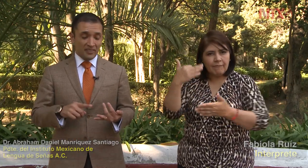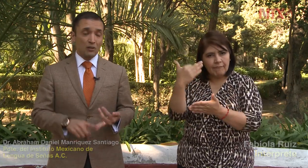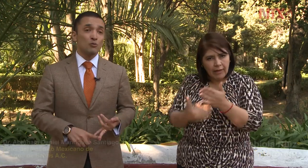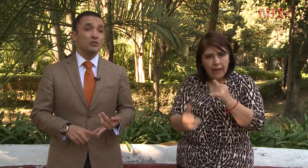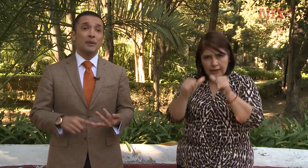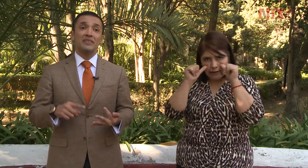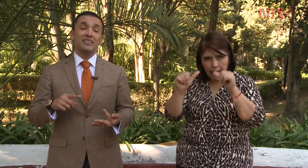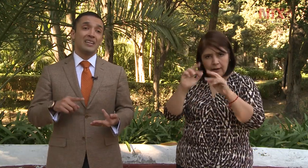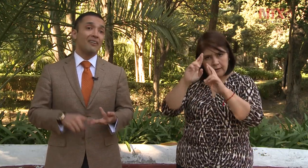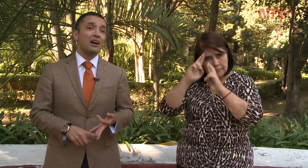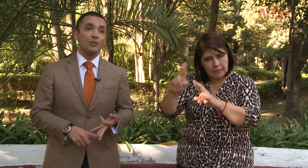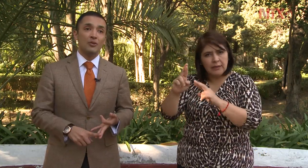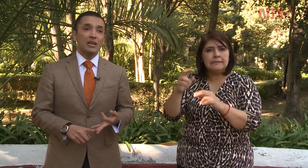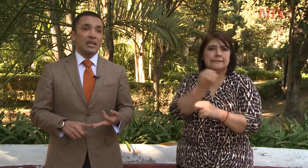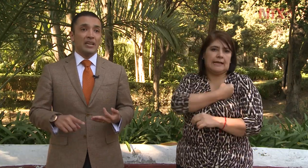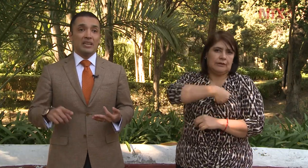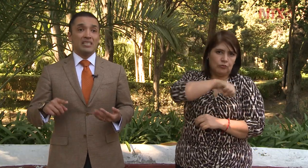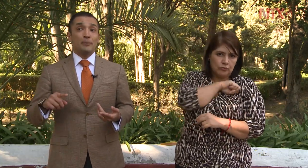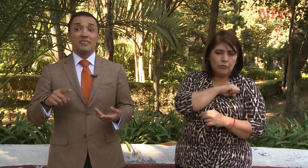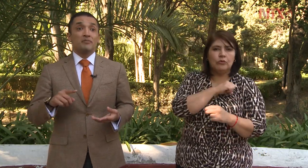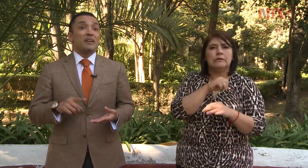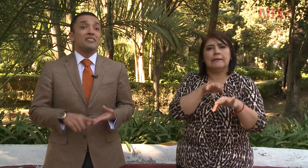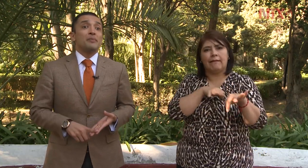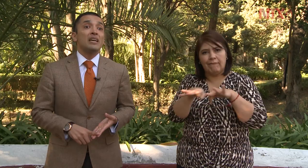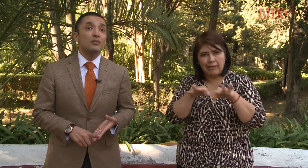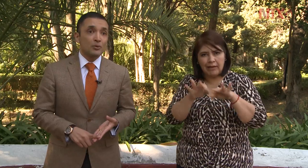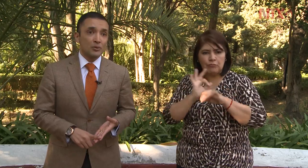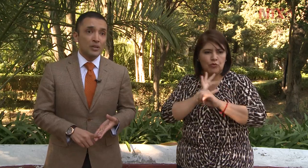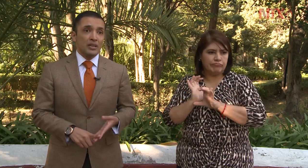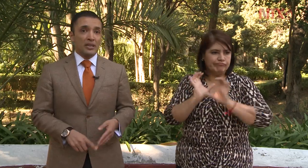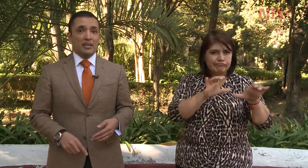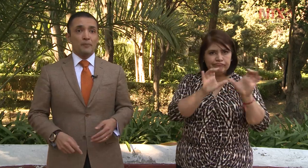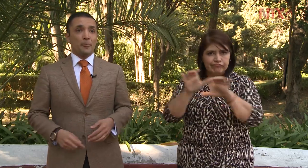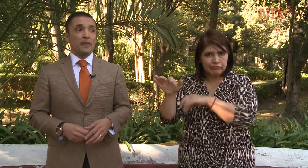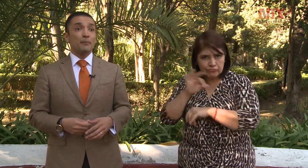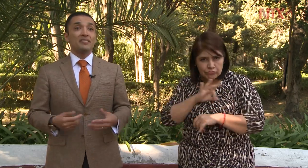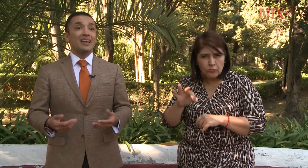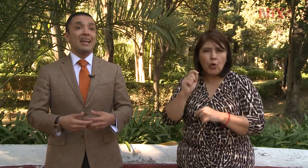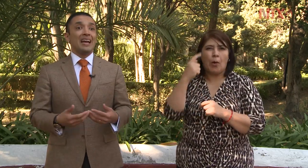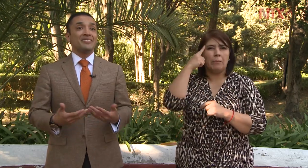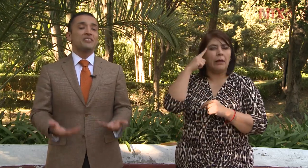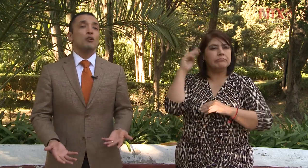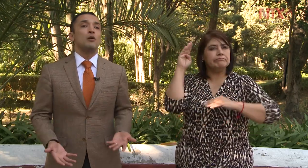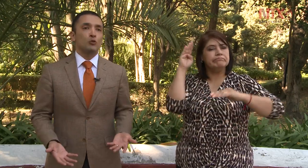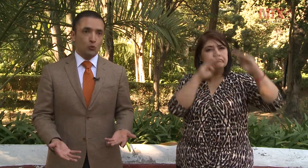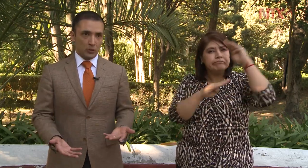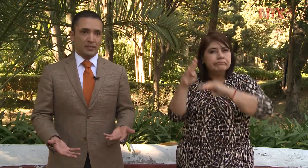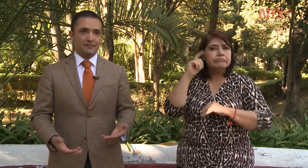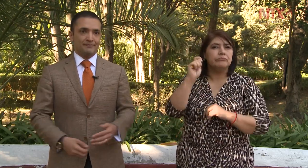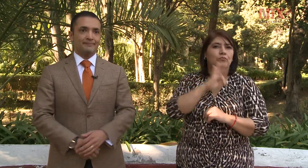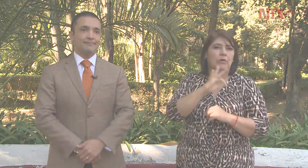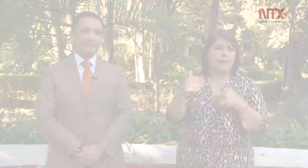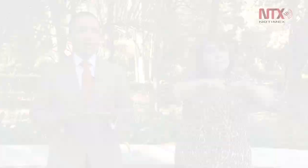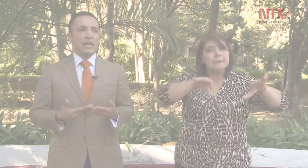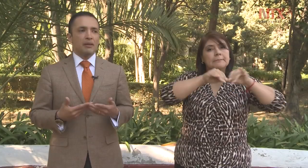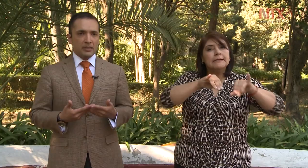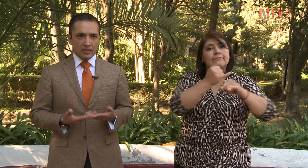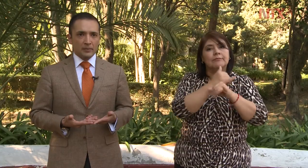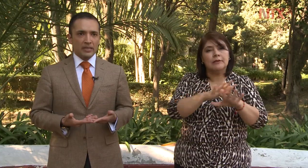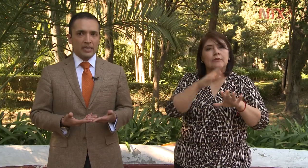salud, llámese trabajo, llámese esparcimiento, llámese acceso a la cultura. Evidentemente